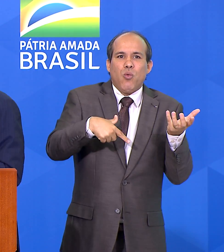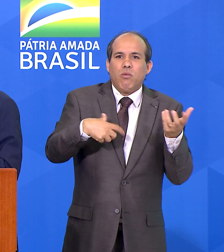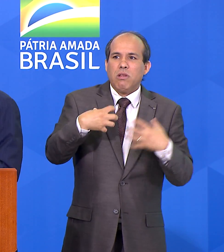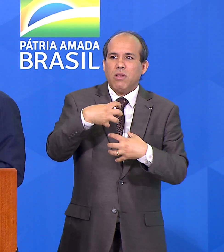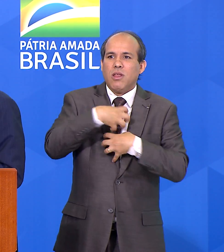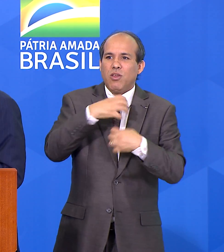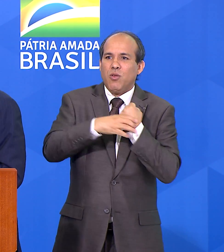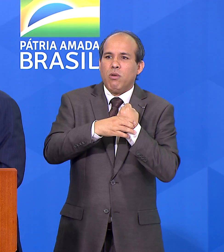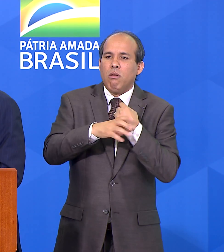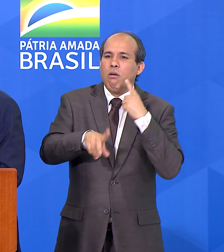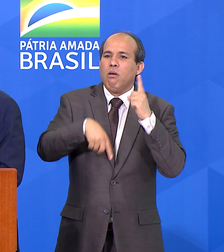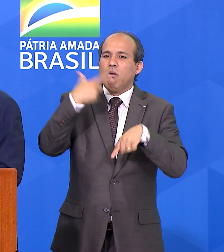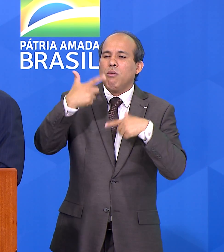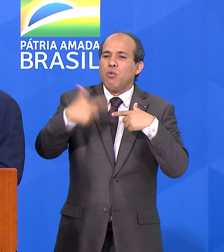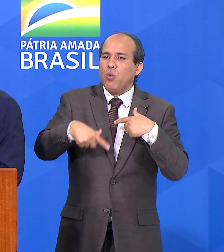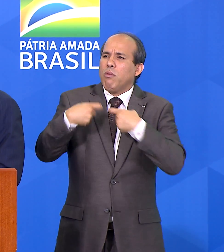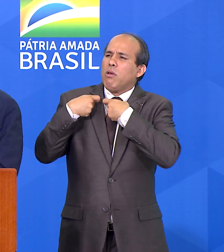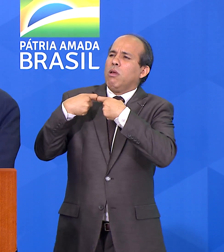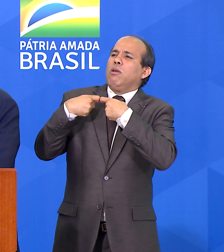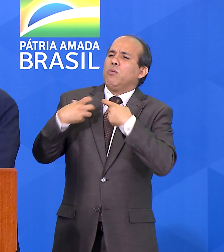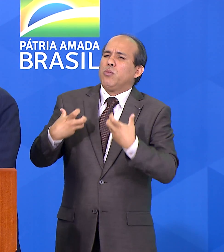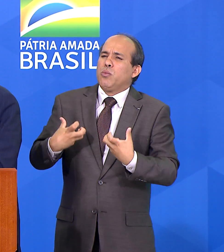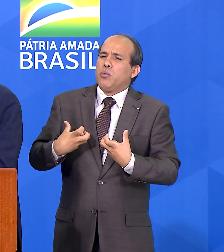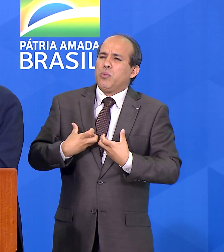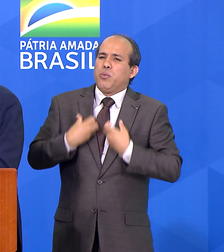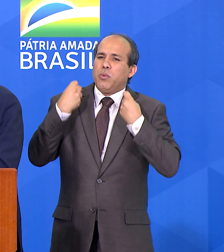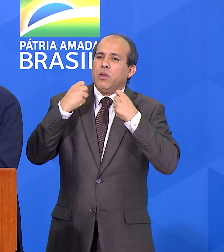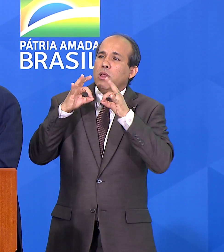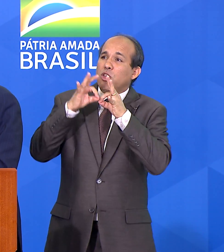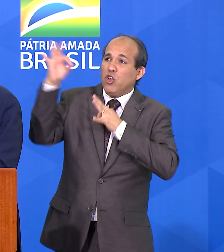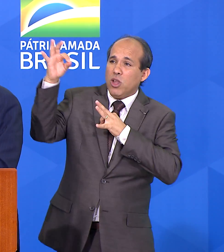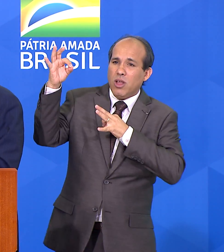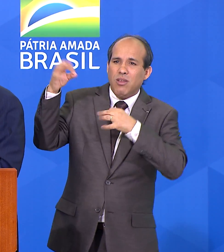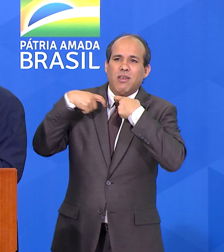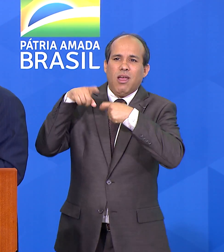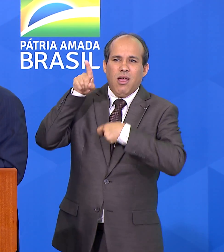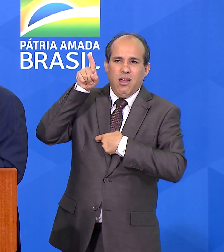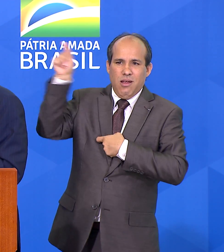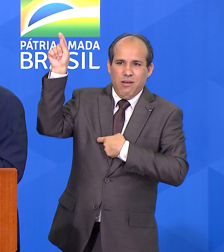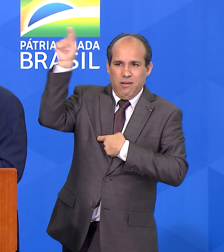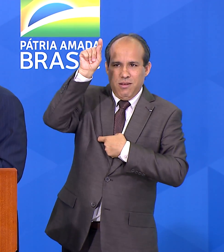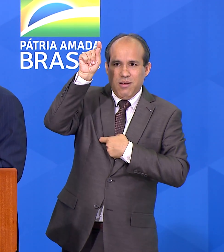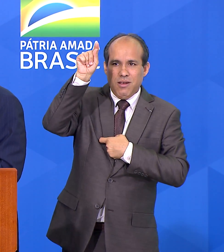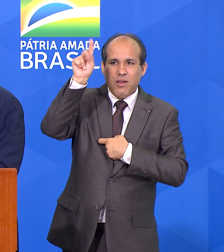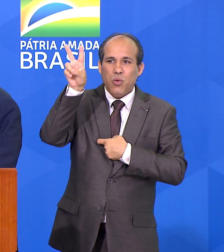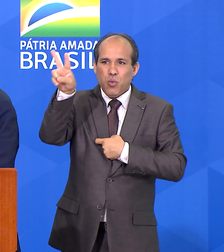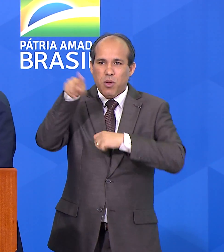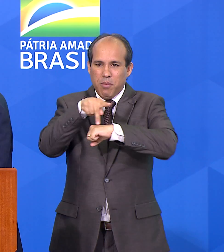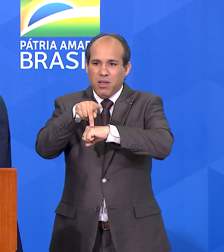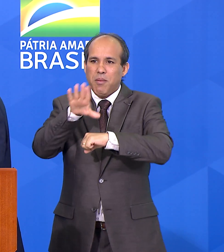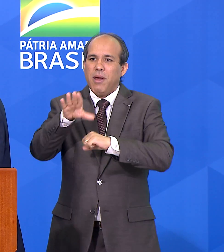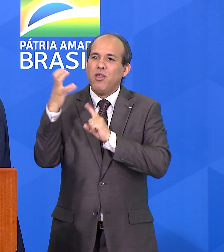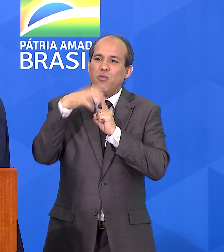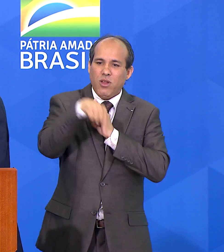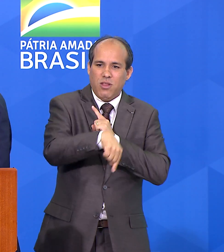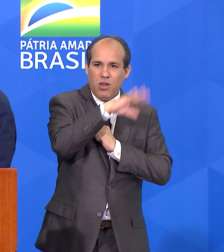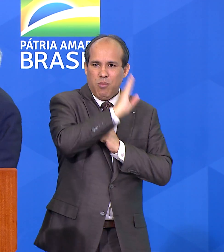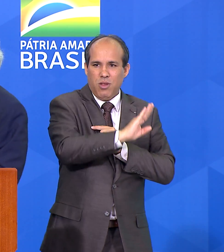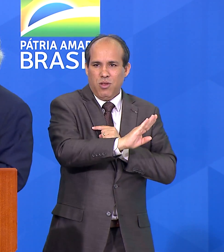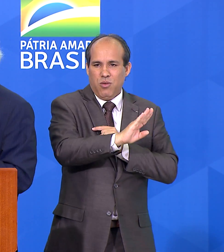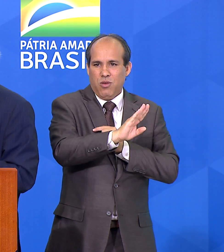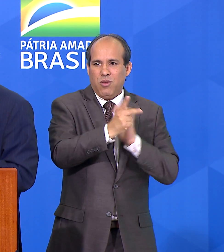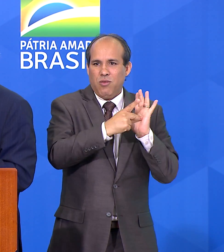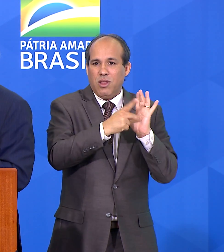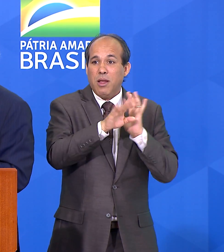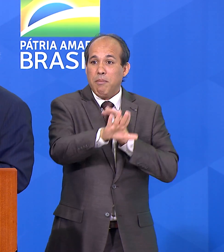impacto, uma nova guerra distante, porém, nos atinge num ponto vulnerável, mas